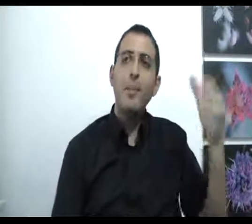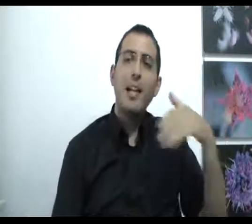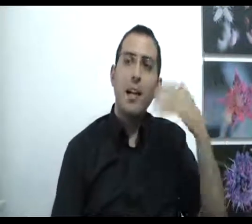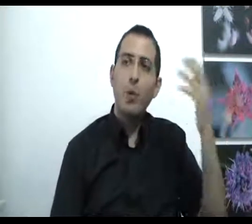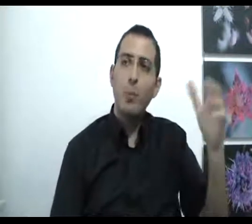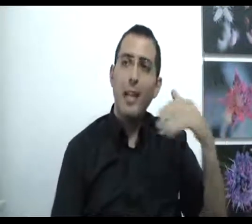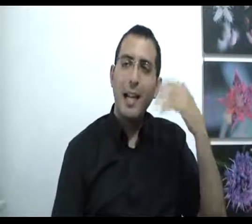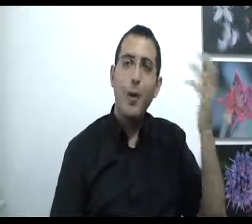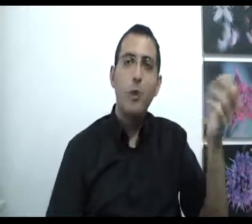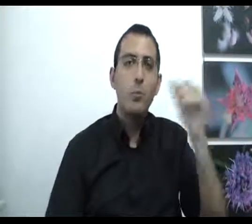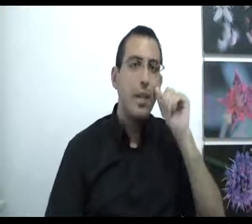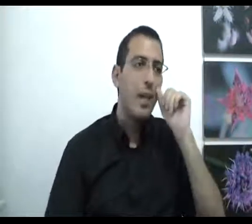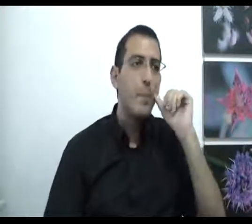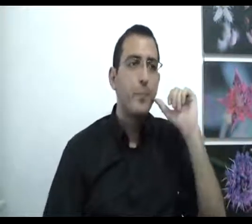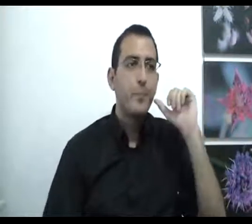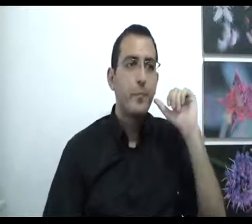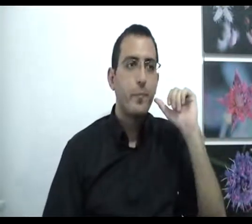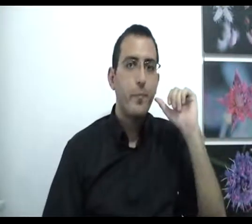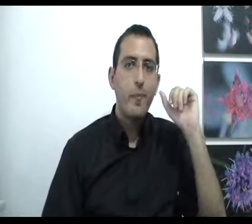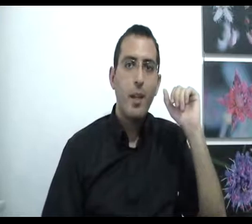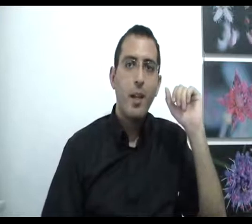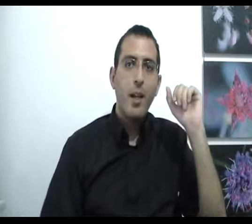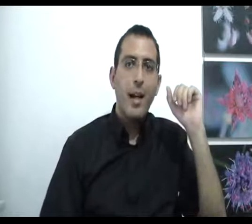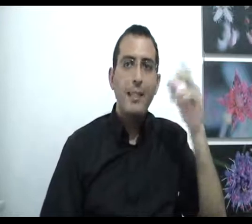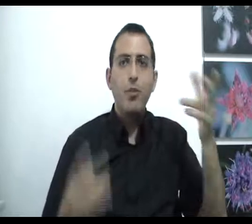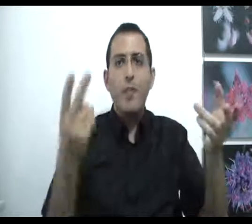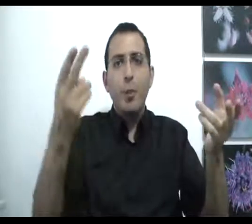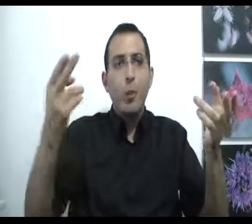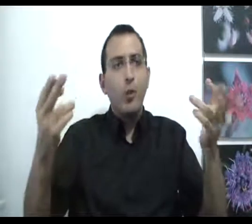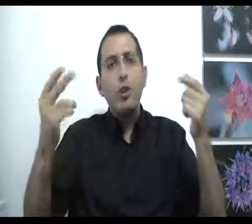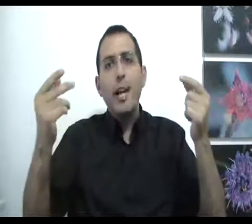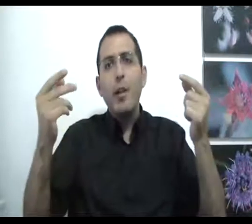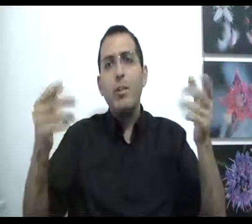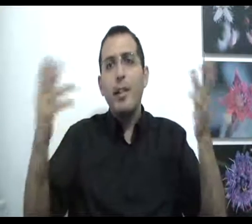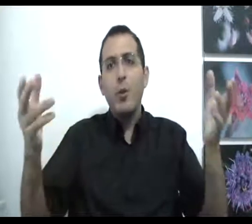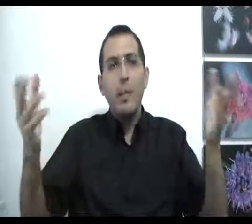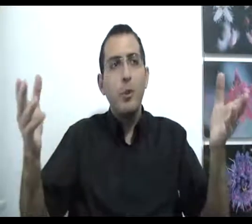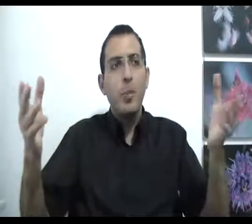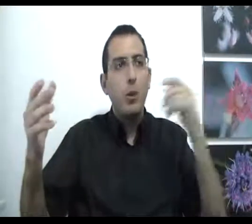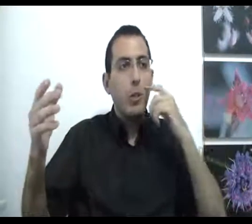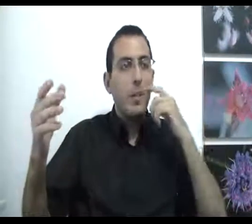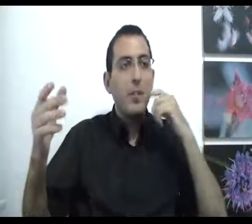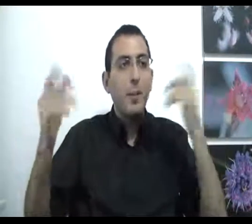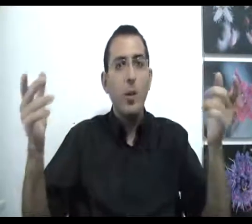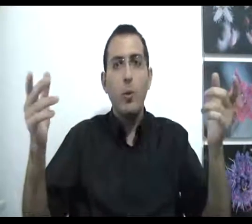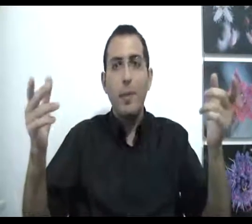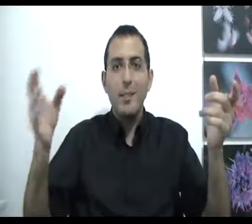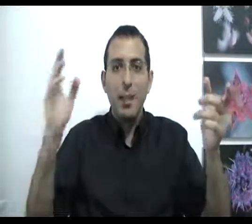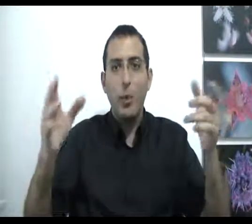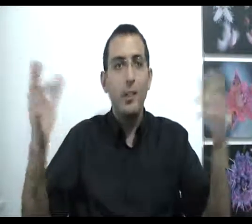מתחיל לחקור ומגיע לרעונות מוזרים אז יש שתי אפשרויות או שהרעונות האלה נכונים או שהם לא נכונים עכשיו אם הם לא נכונים אז תחקור עד